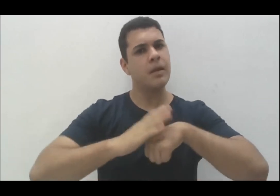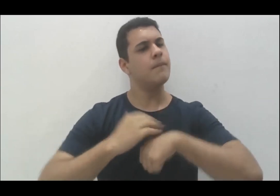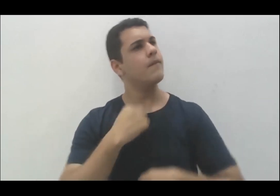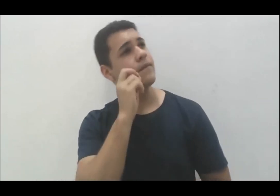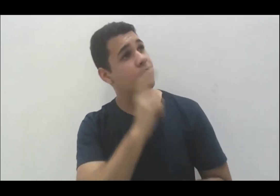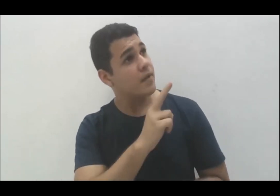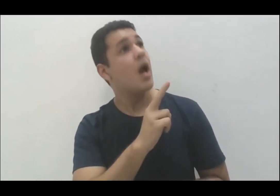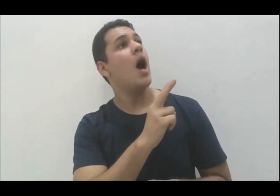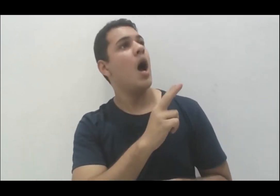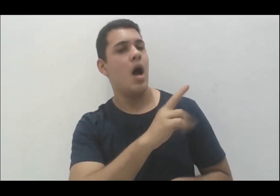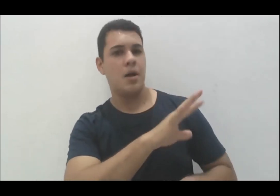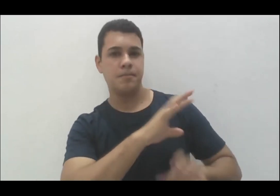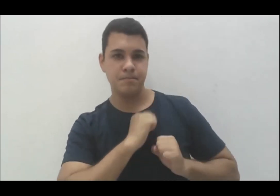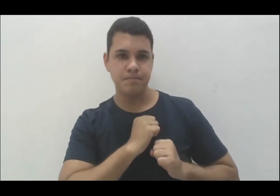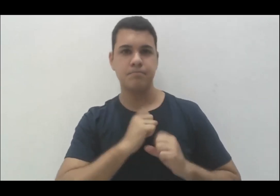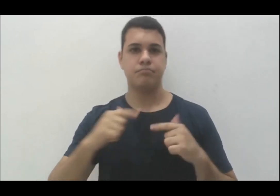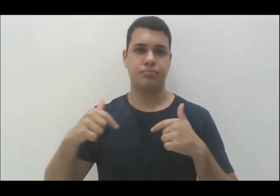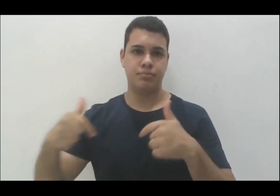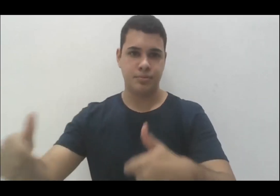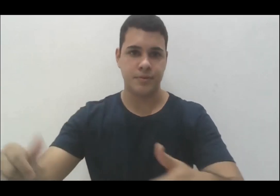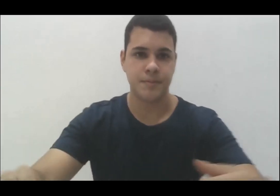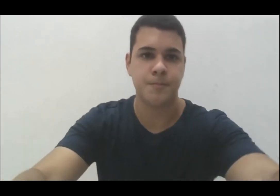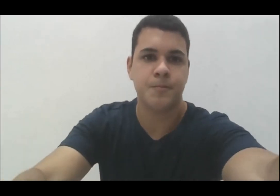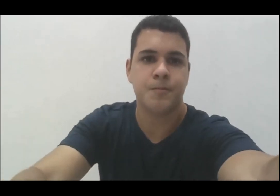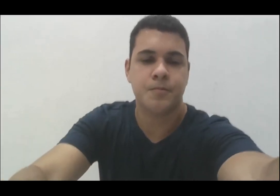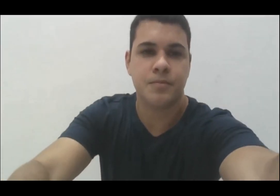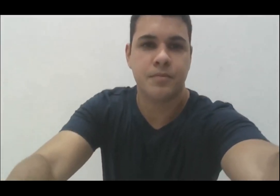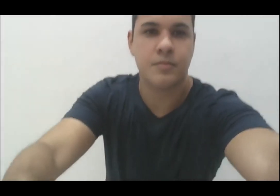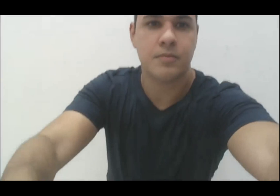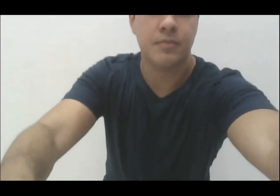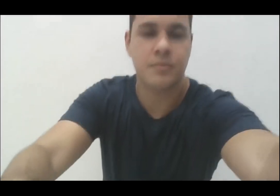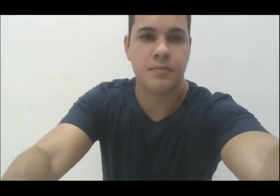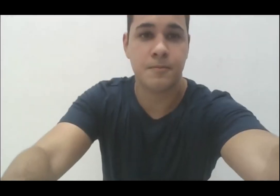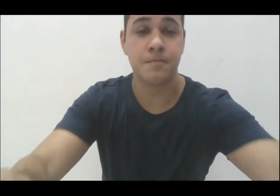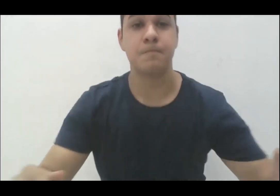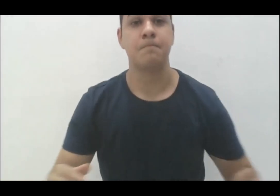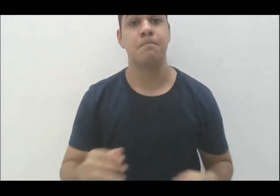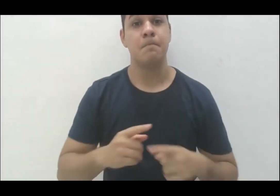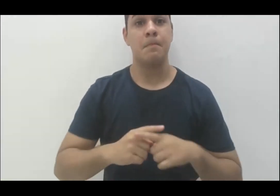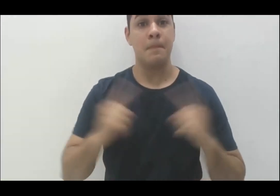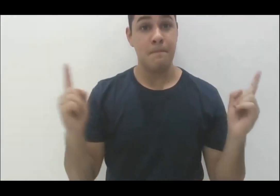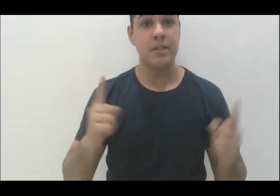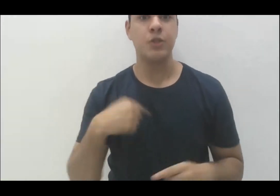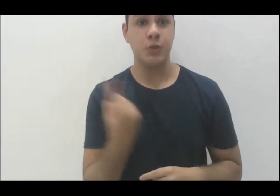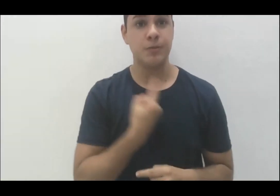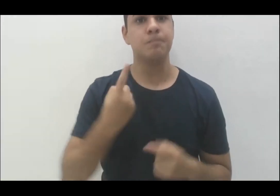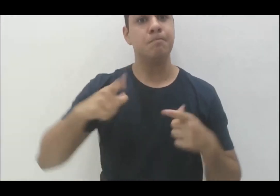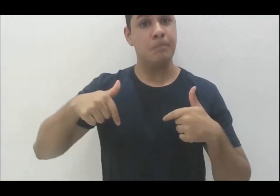como dos Estados Unidos, mas nós validamos isso na educação básica, primeiro, estamos agora